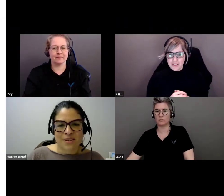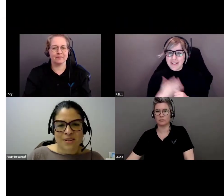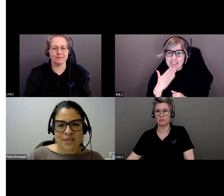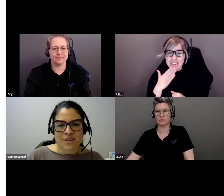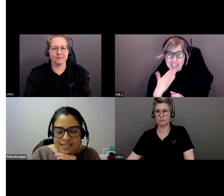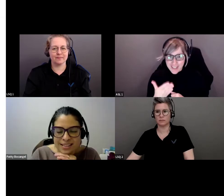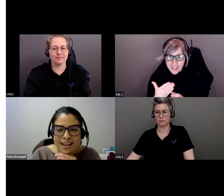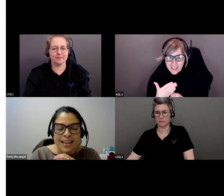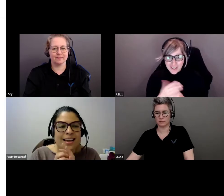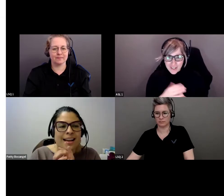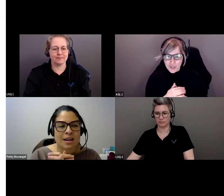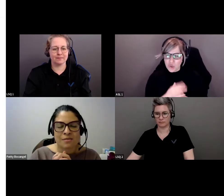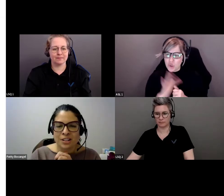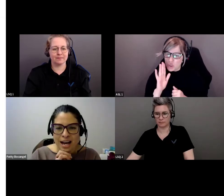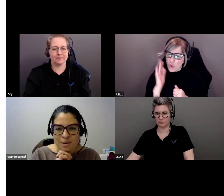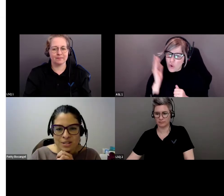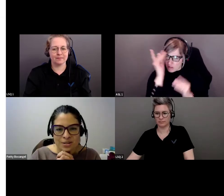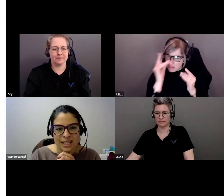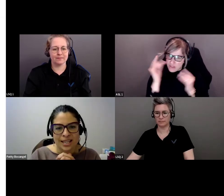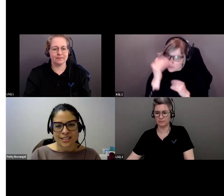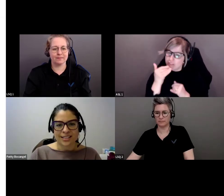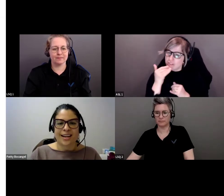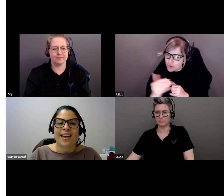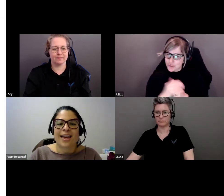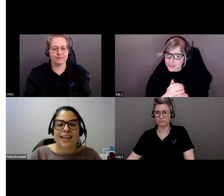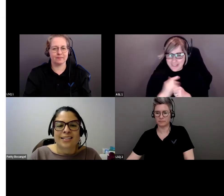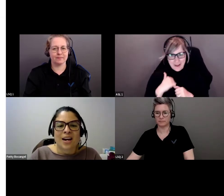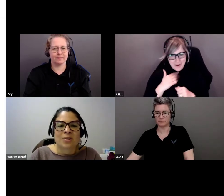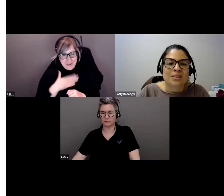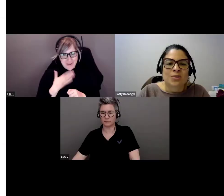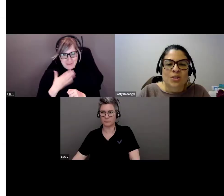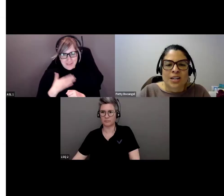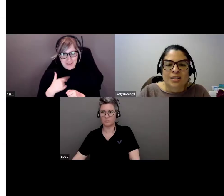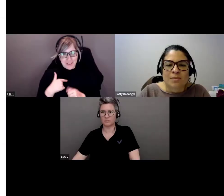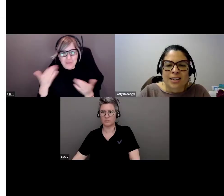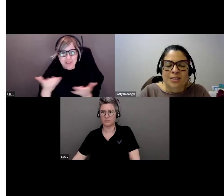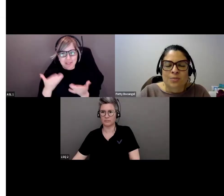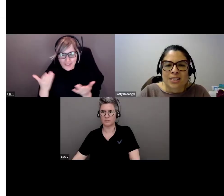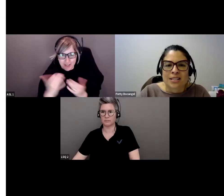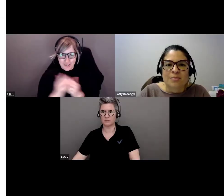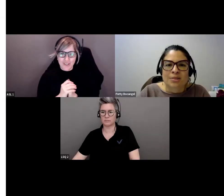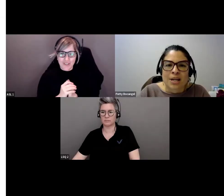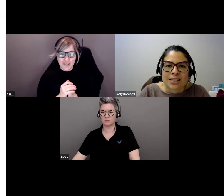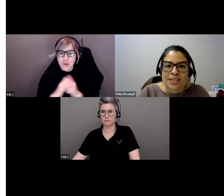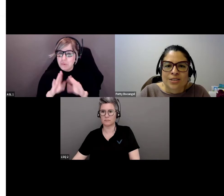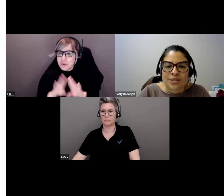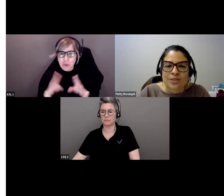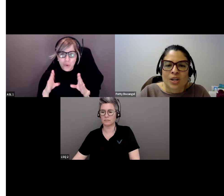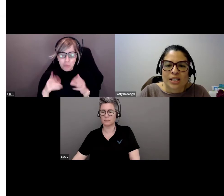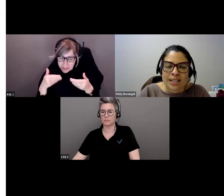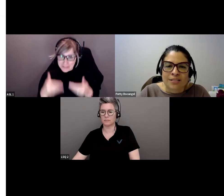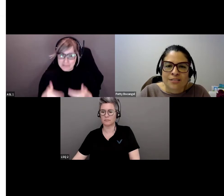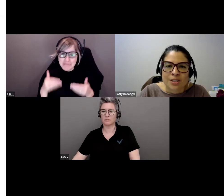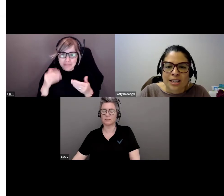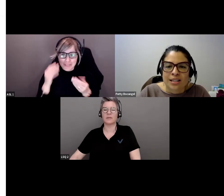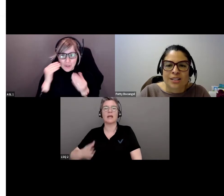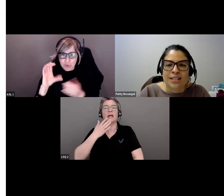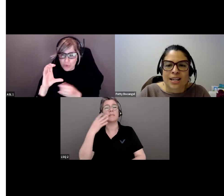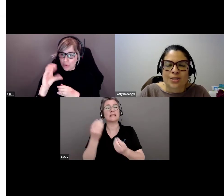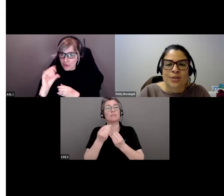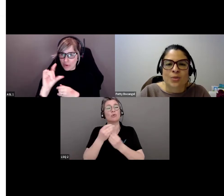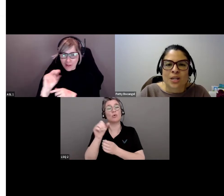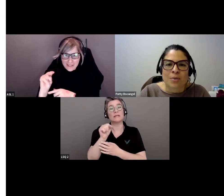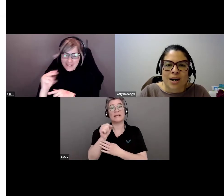Merci, Sam. Excellente réflexion. Je suis très heureuse d'être ici et je voulais commencer par